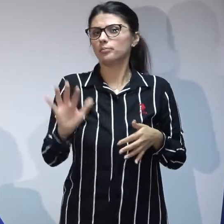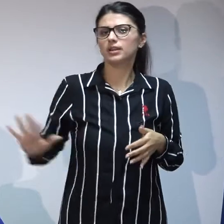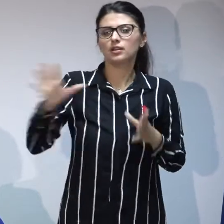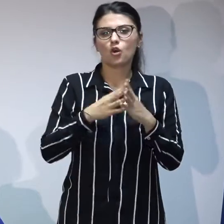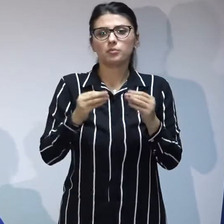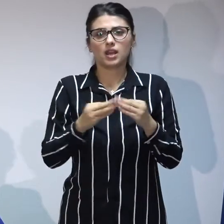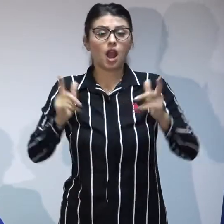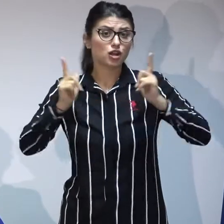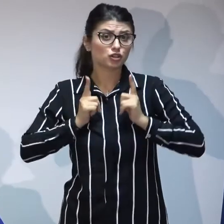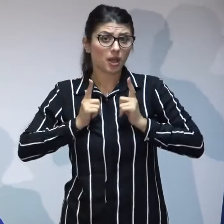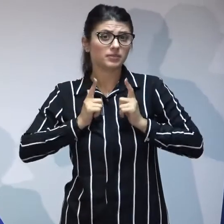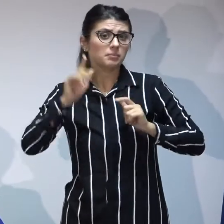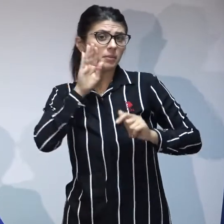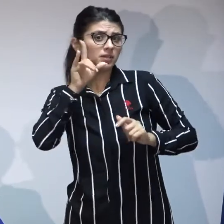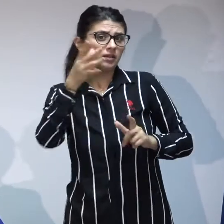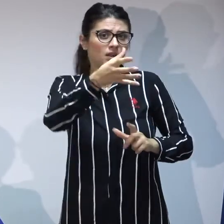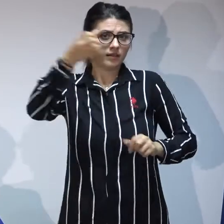asemenea am vrut să